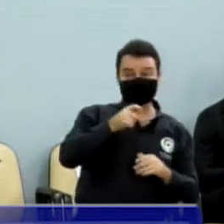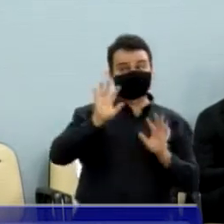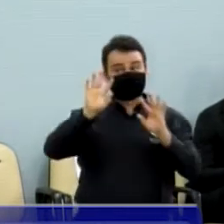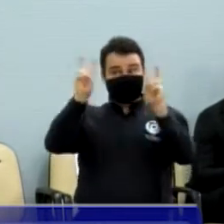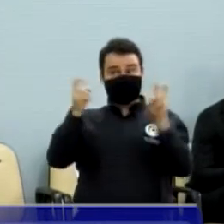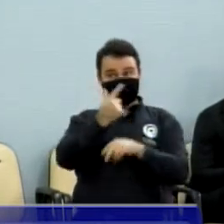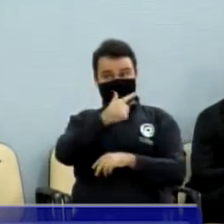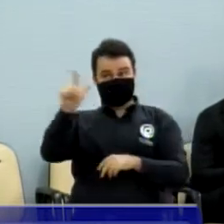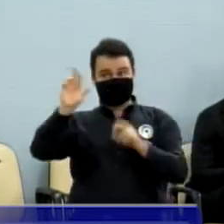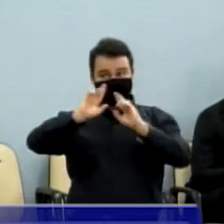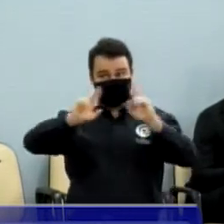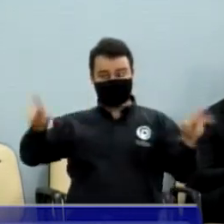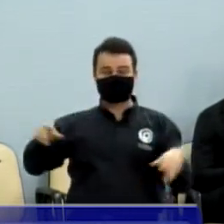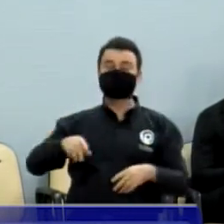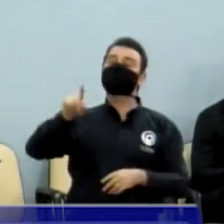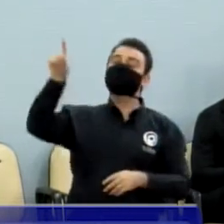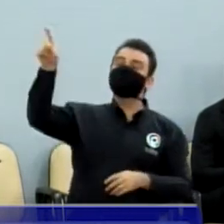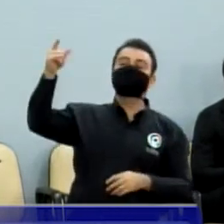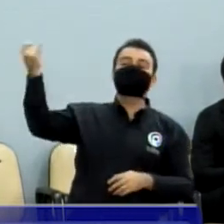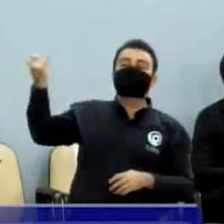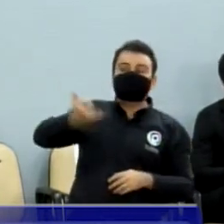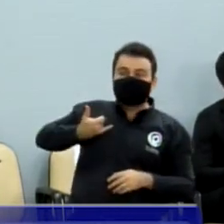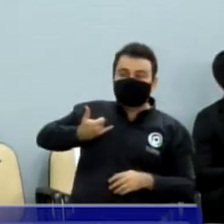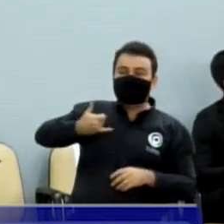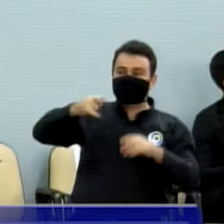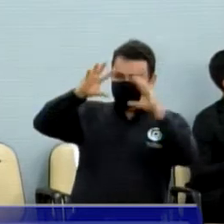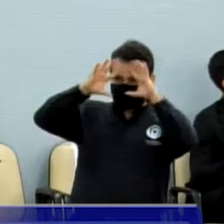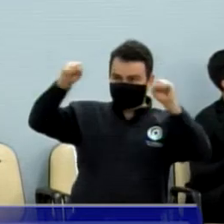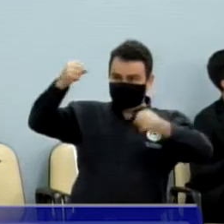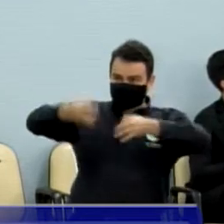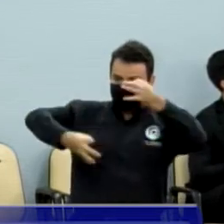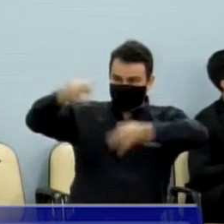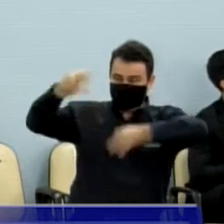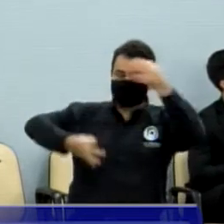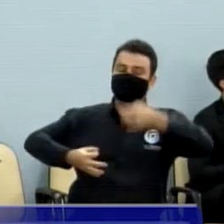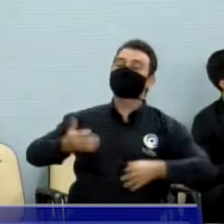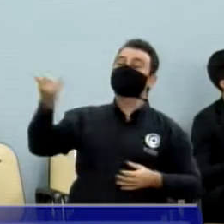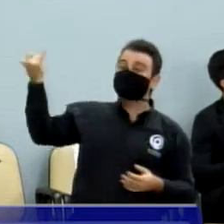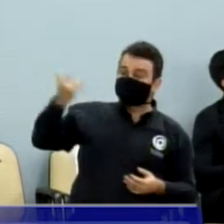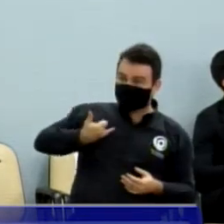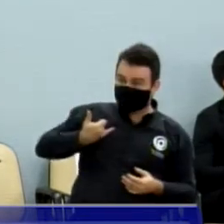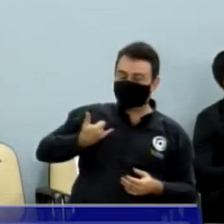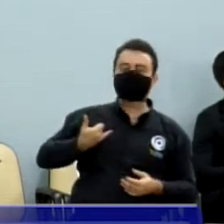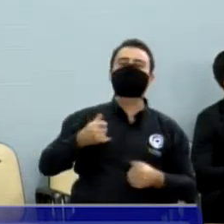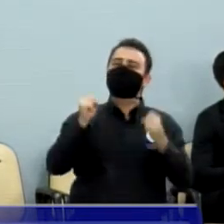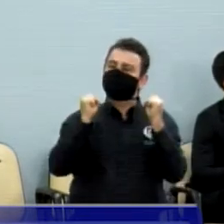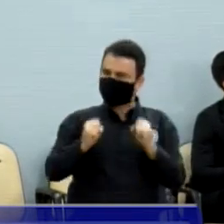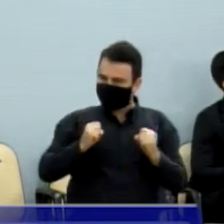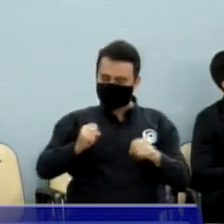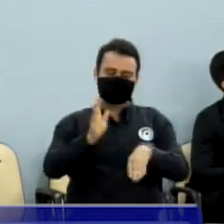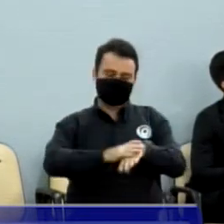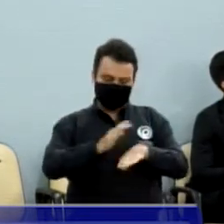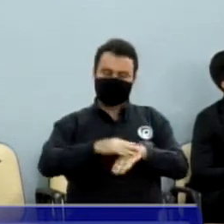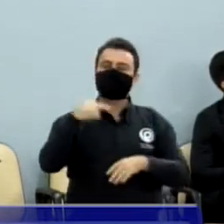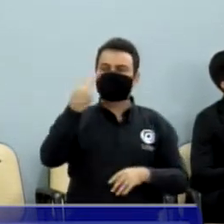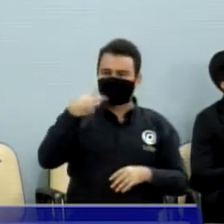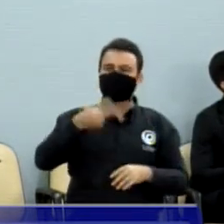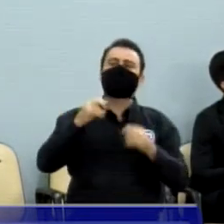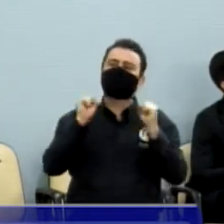Mais um minuto. Deu legal e fala que o vereador pode legislar na questão